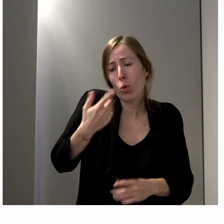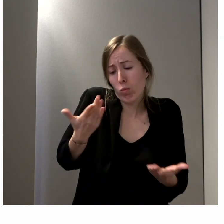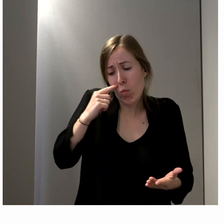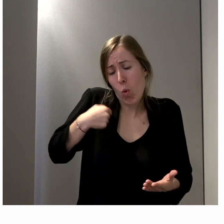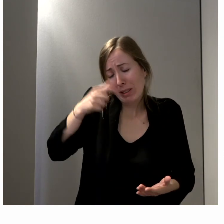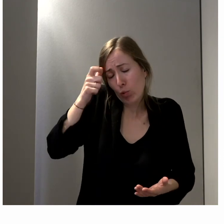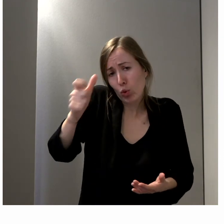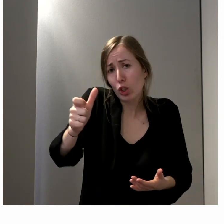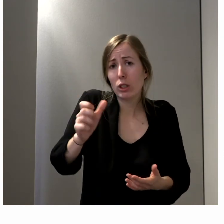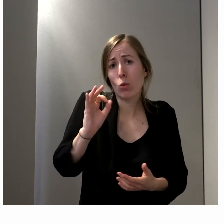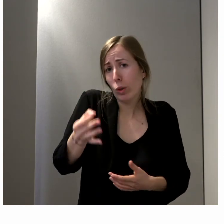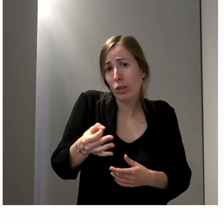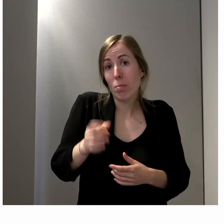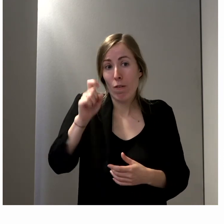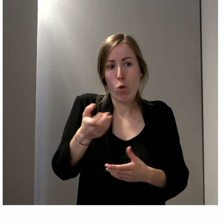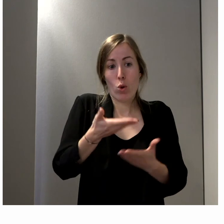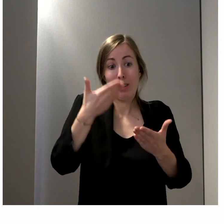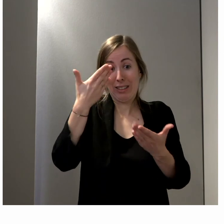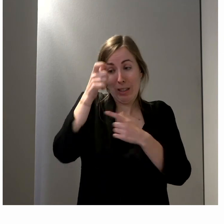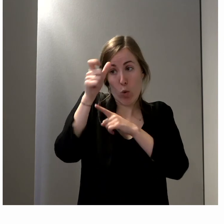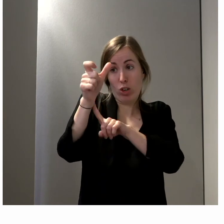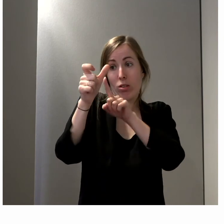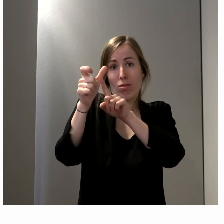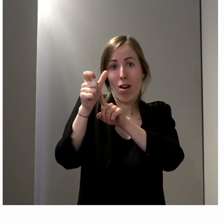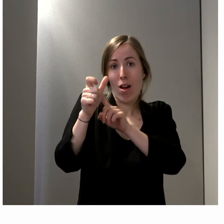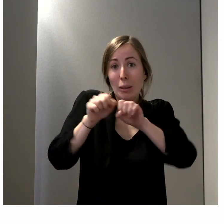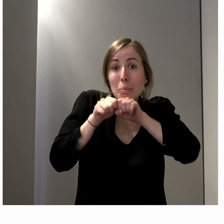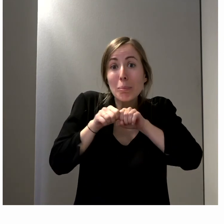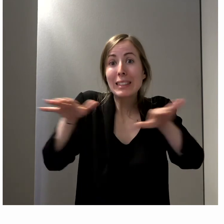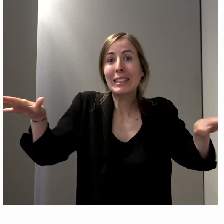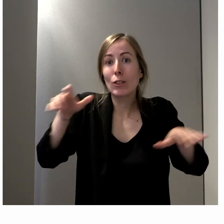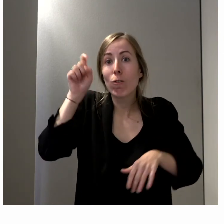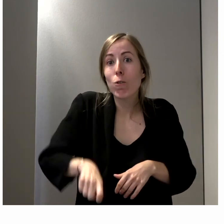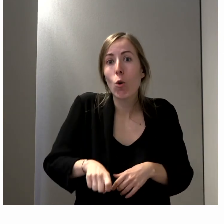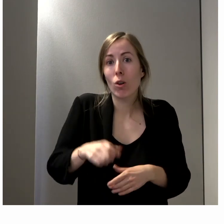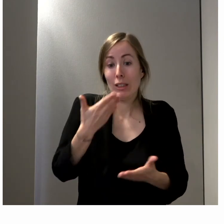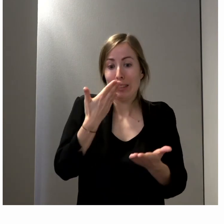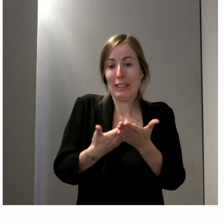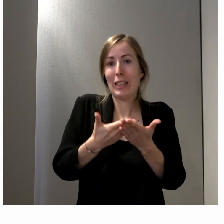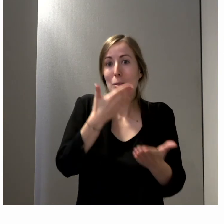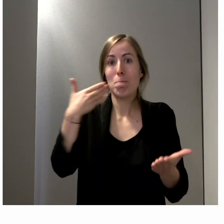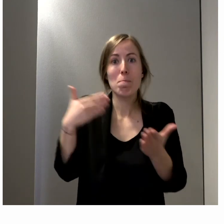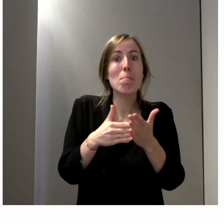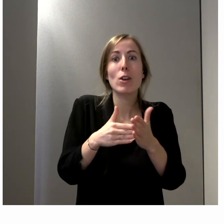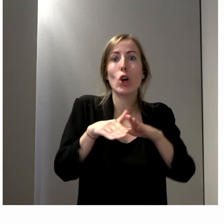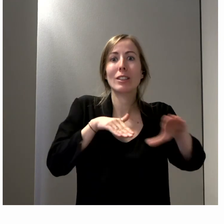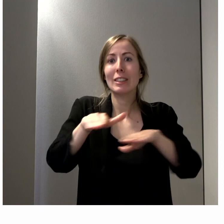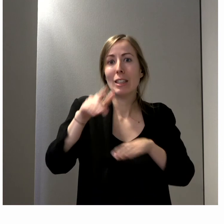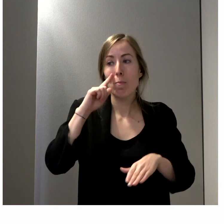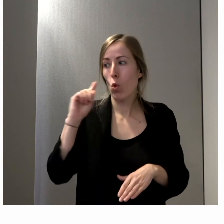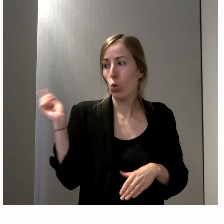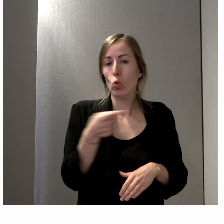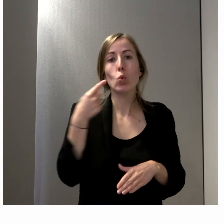évidence, mais il faut qu'on fasse comprendre cette évidence à tous parce que c'est la meilleure façon, d'ailleurs, d'avoir une